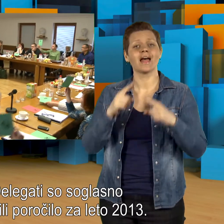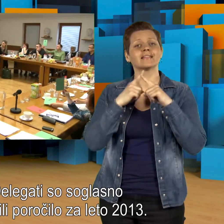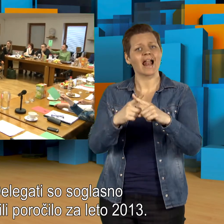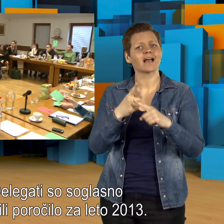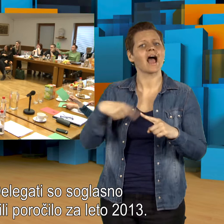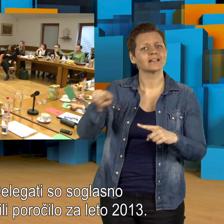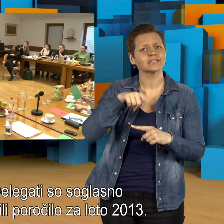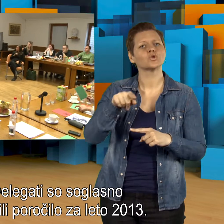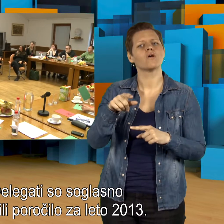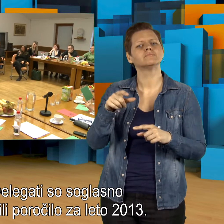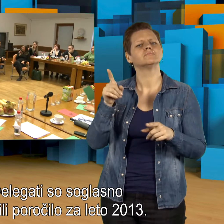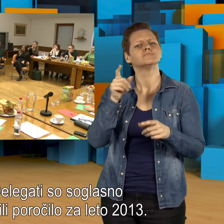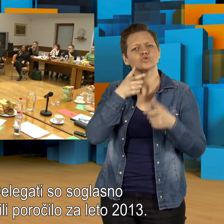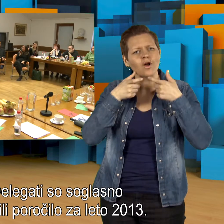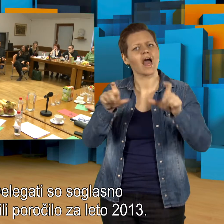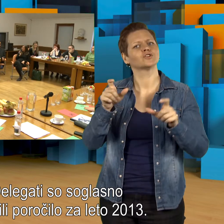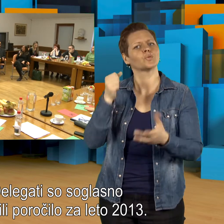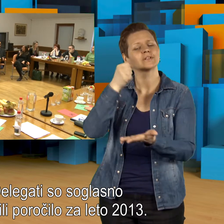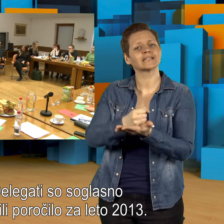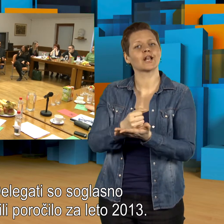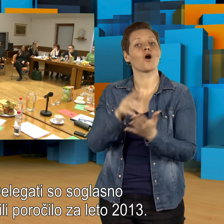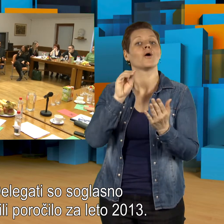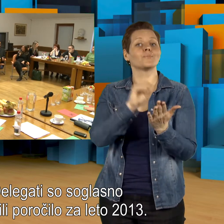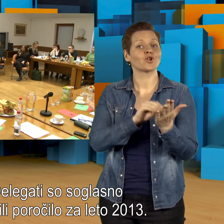Delegati so soglasno potrdili poročilo za leto 2013.